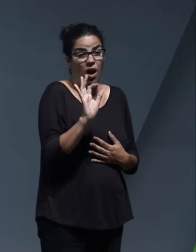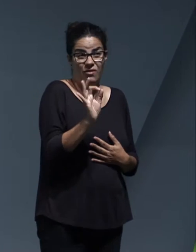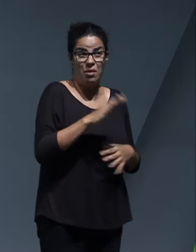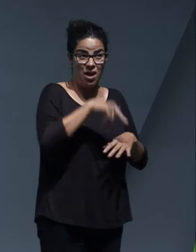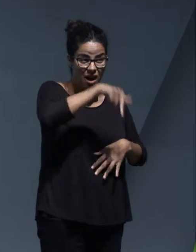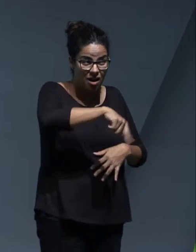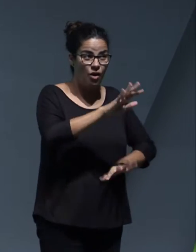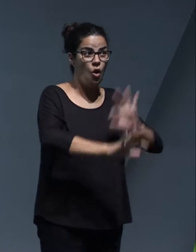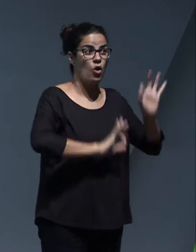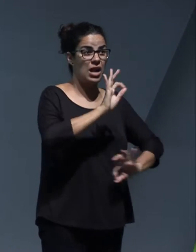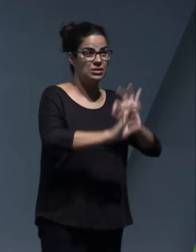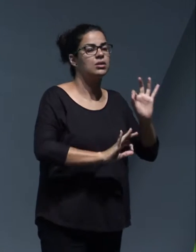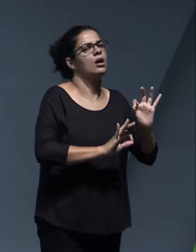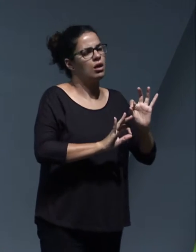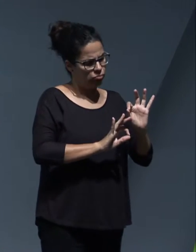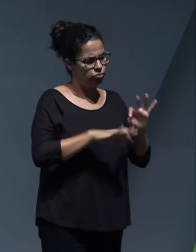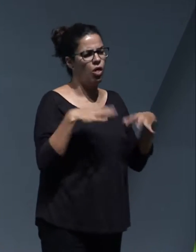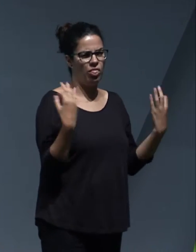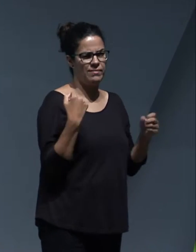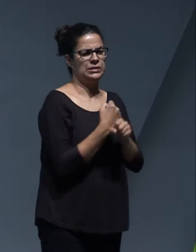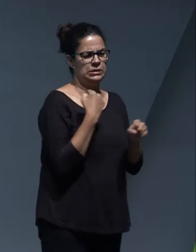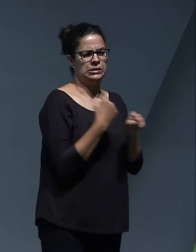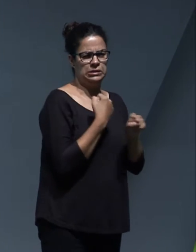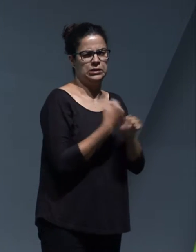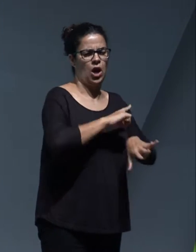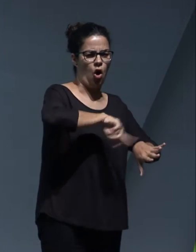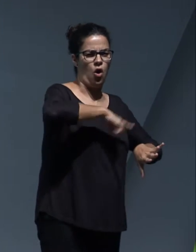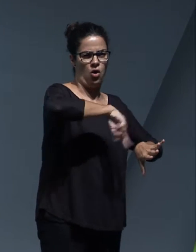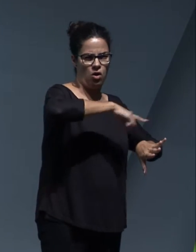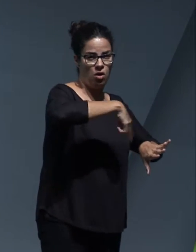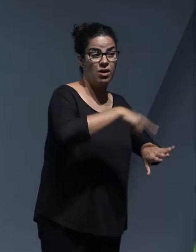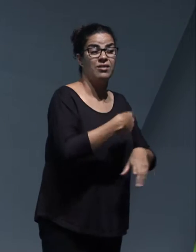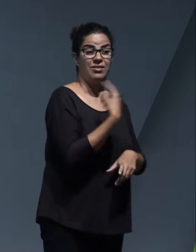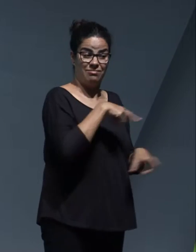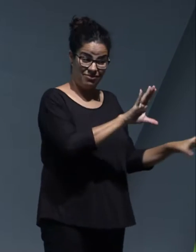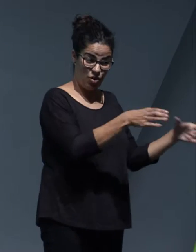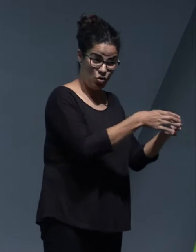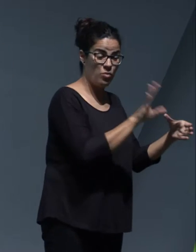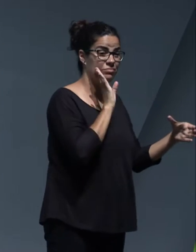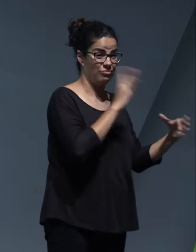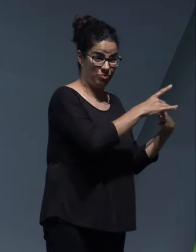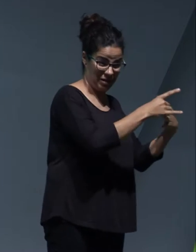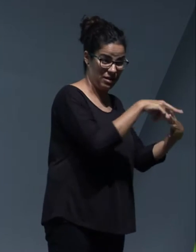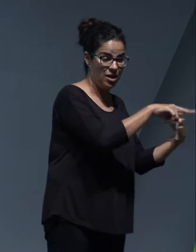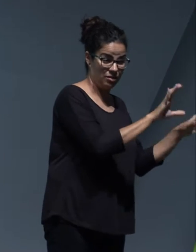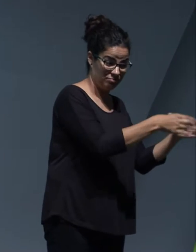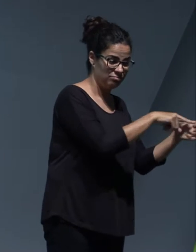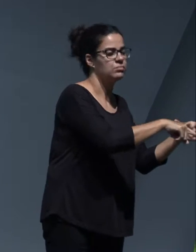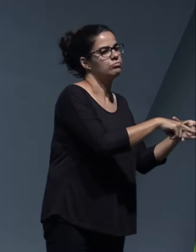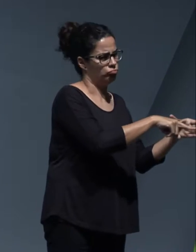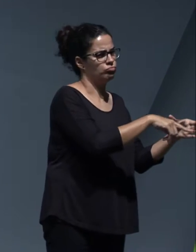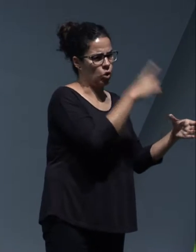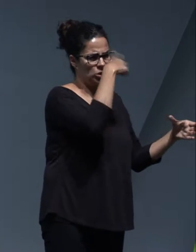se necesita echarle muchas horas. Y ellas, ellos, ese equipo de capitaneado por Cande Zárate, pues la ha echado